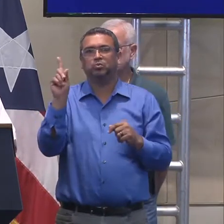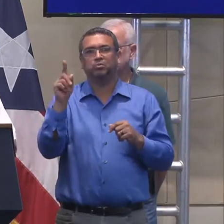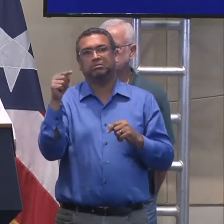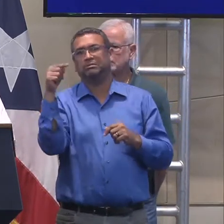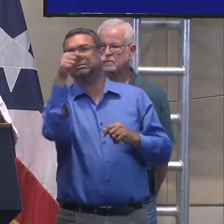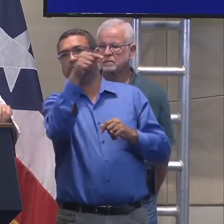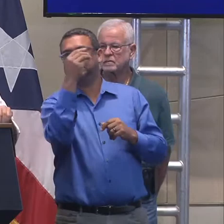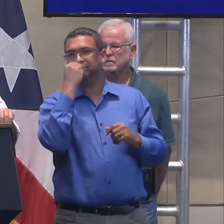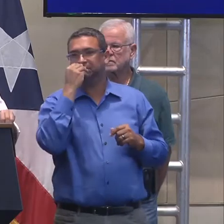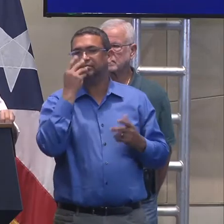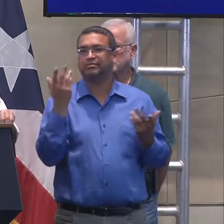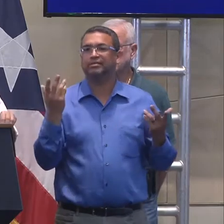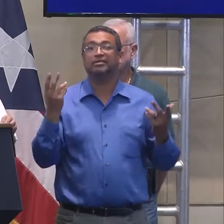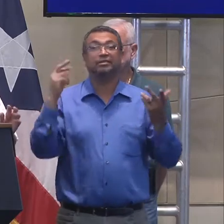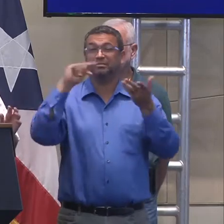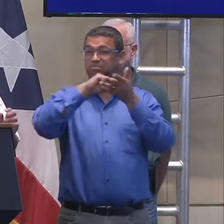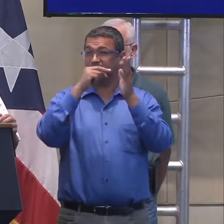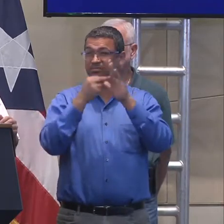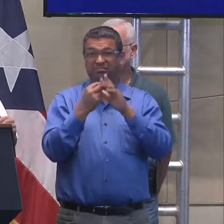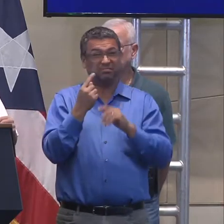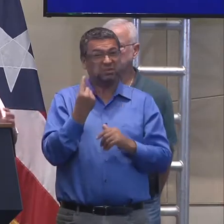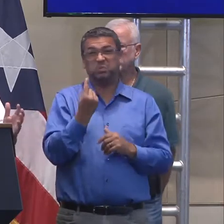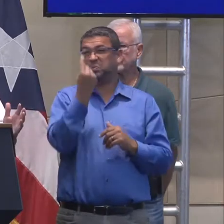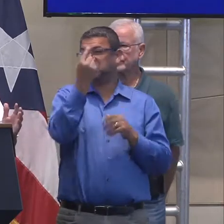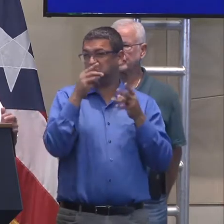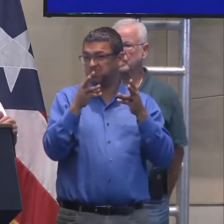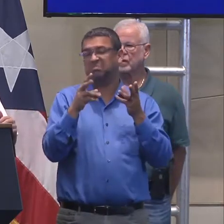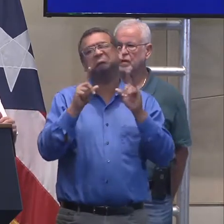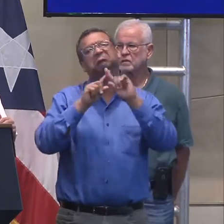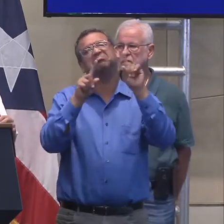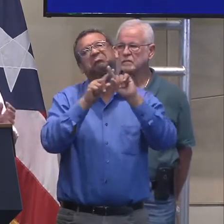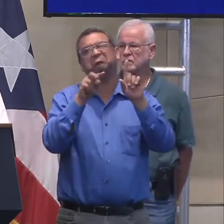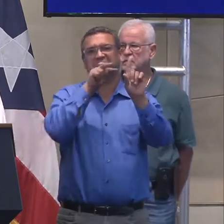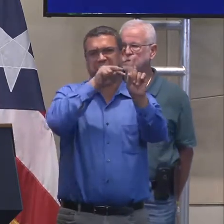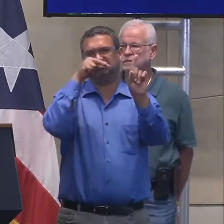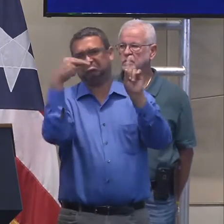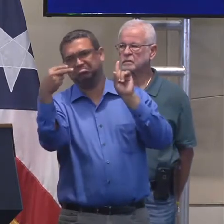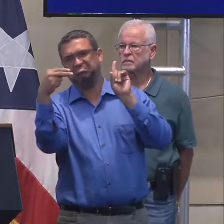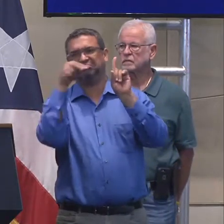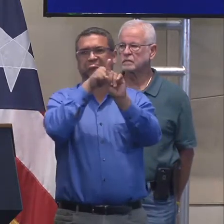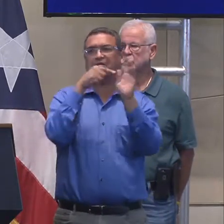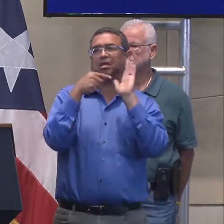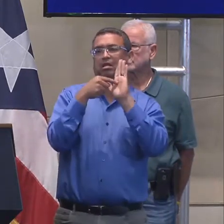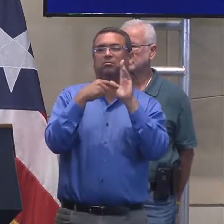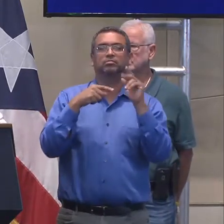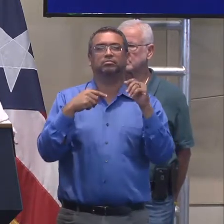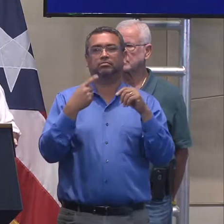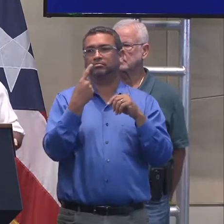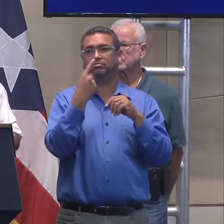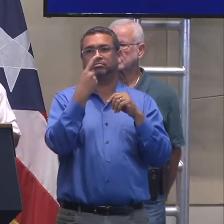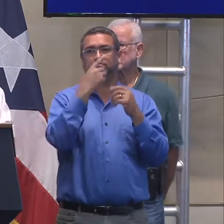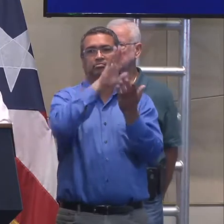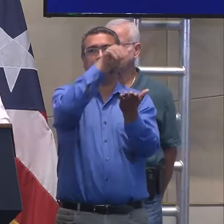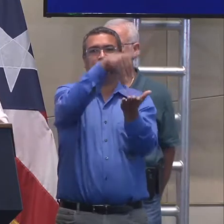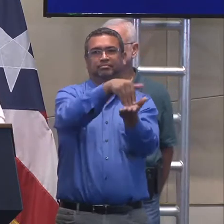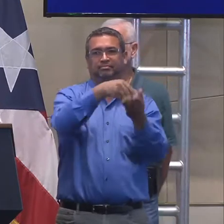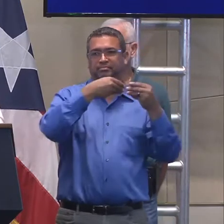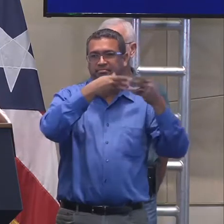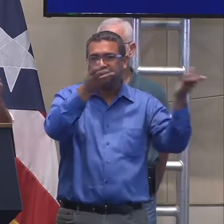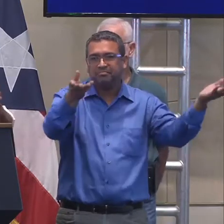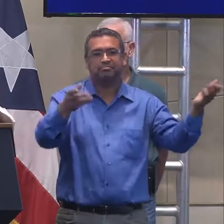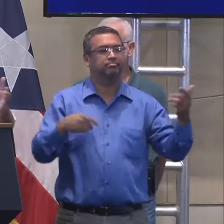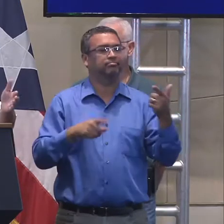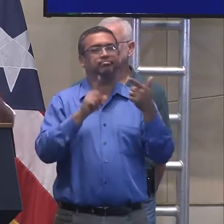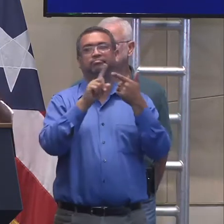diciendo que ese mecanismo tiene que ser el único. Hay alcaldes que también, ¿verdad?, además de tener su centro de distribución, han cogido